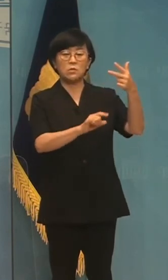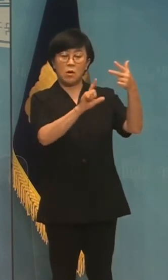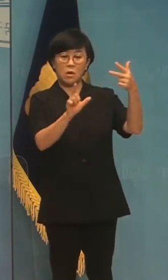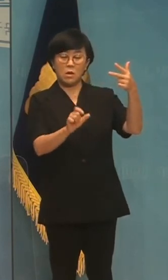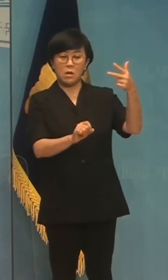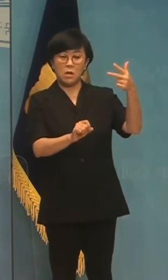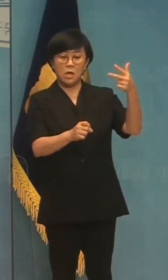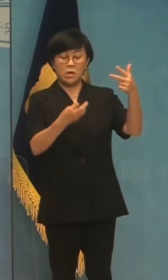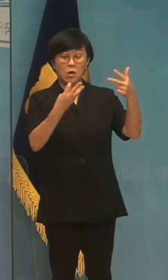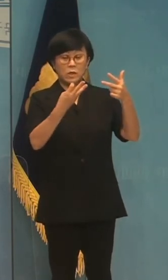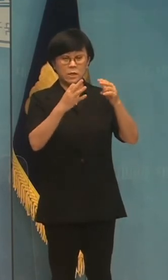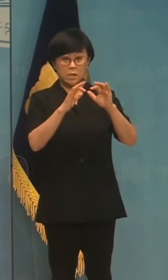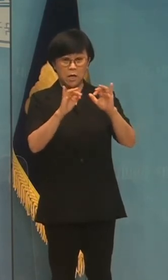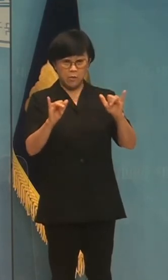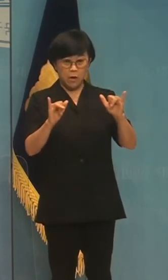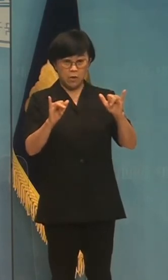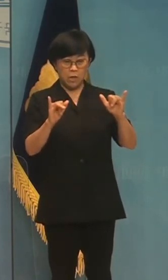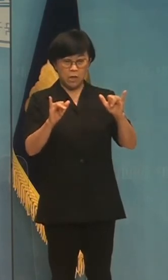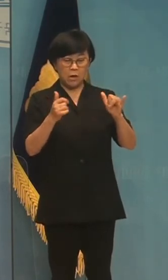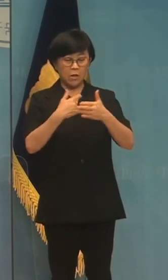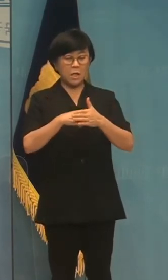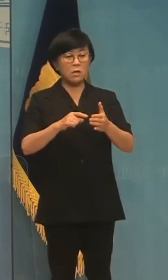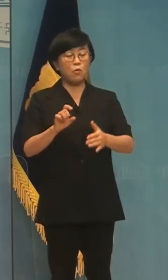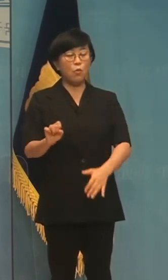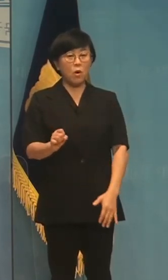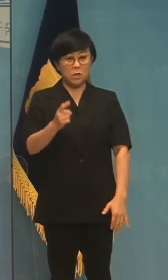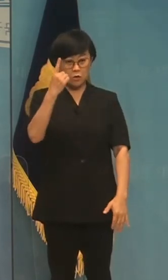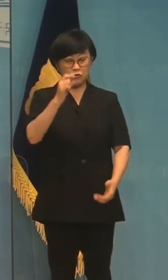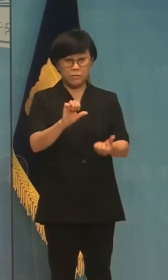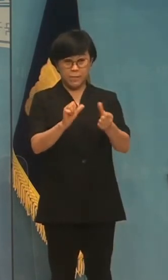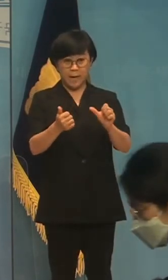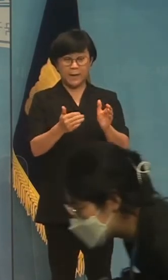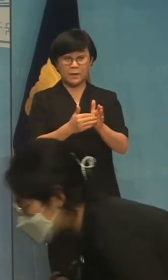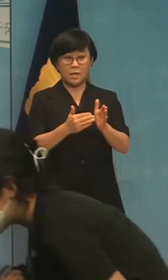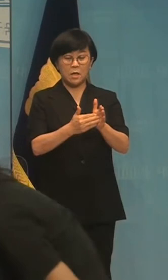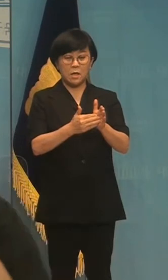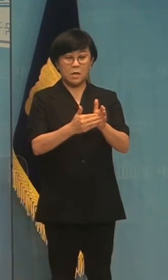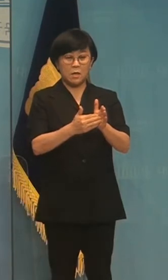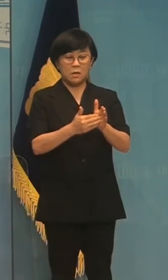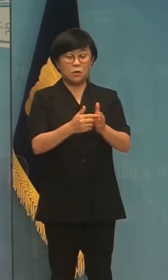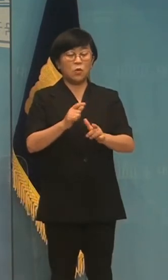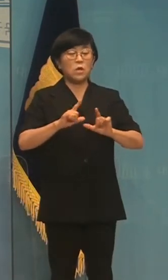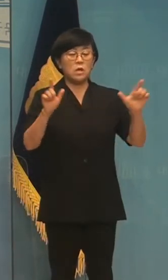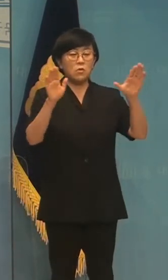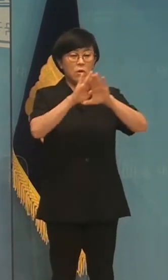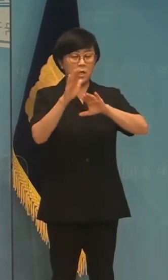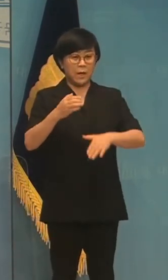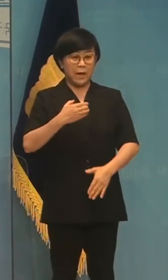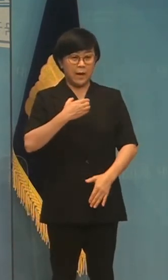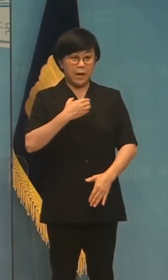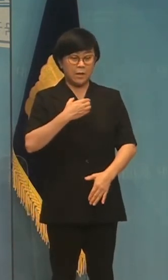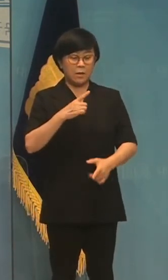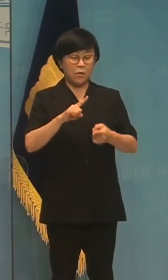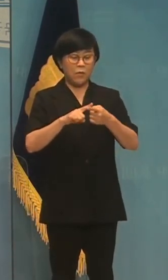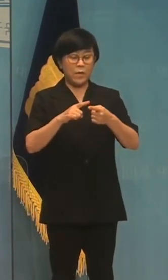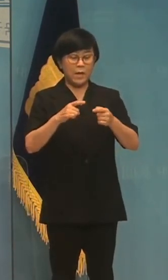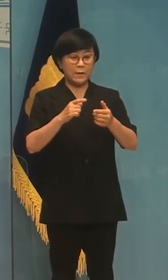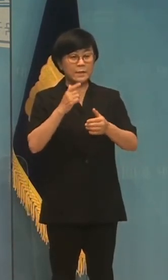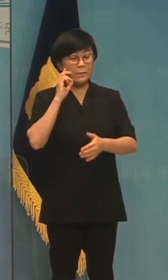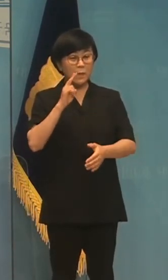13명이 원열질환으로 사망했습니다. 하루가 다르게 기후위기가 심각해지는데